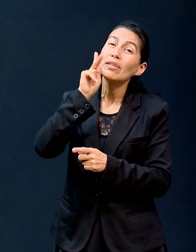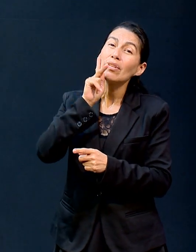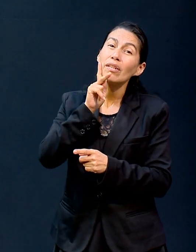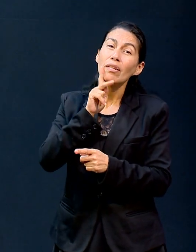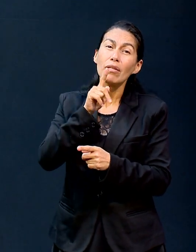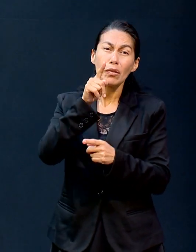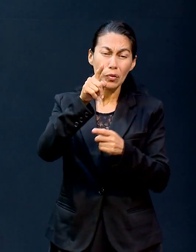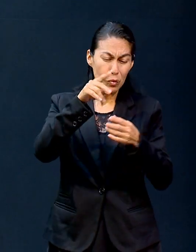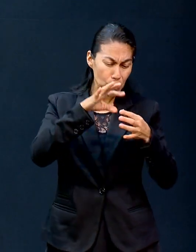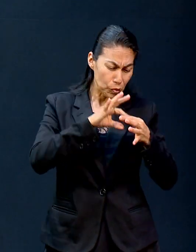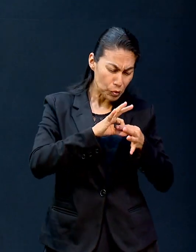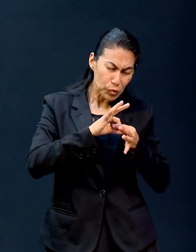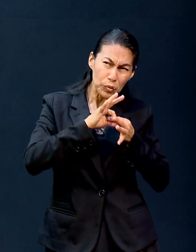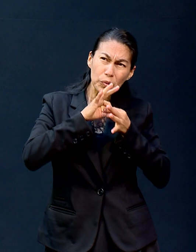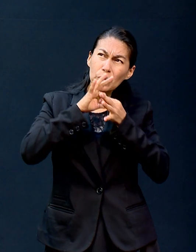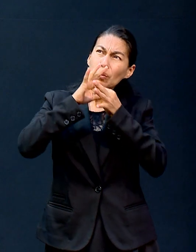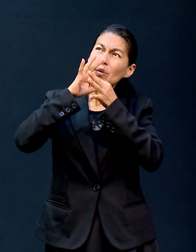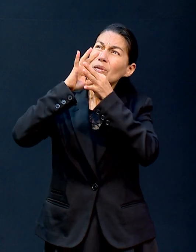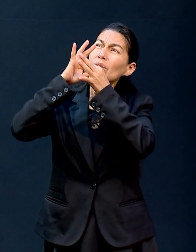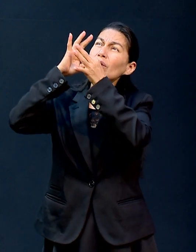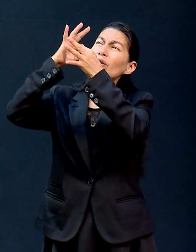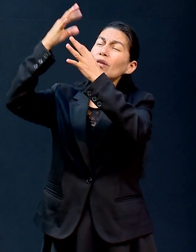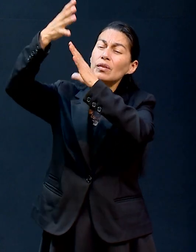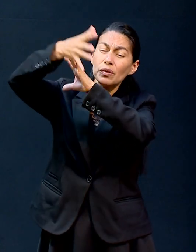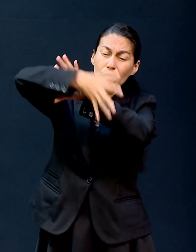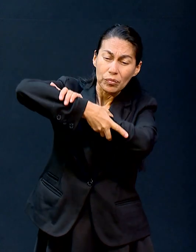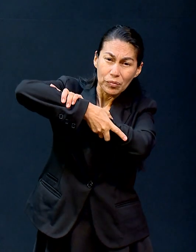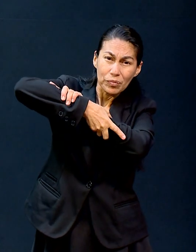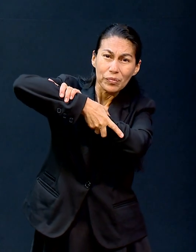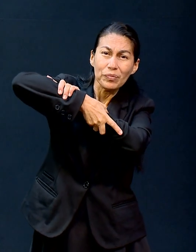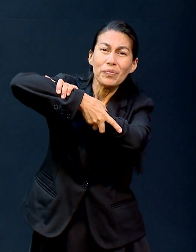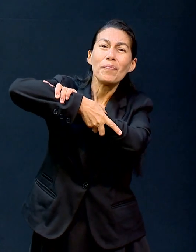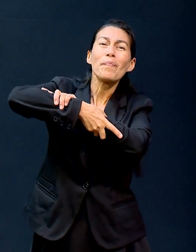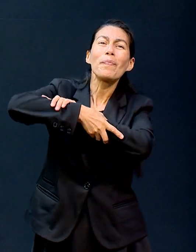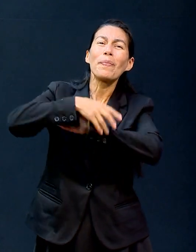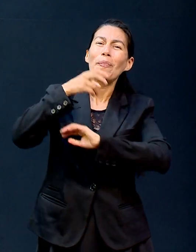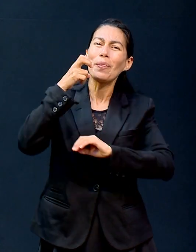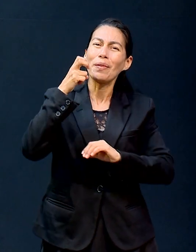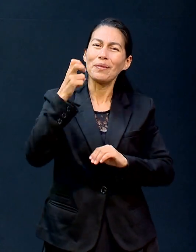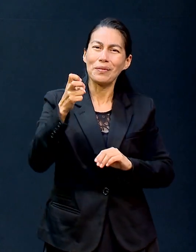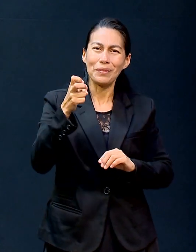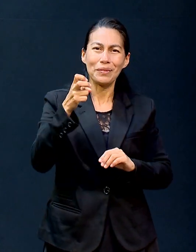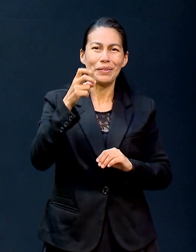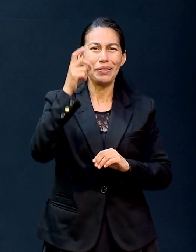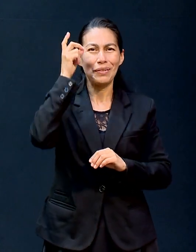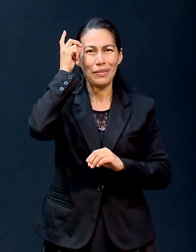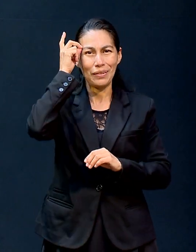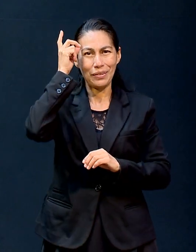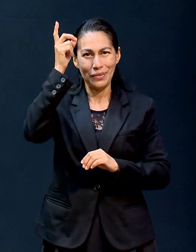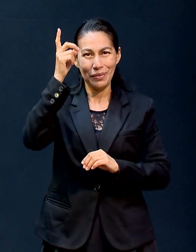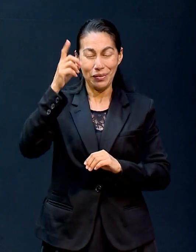angusties y no tratas de entender es así como probará tu fe